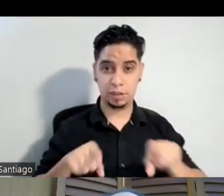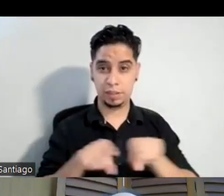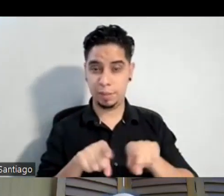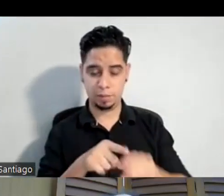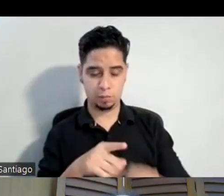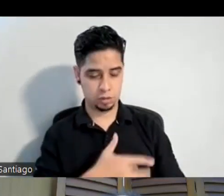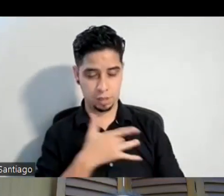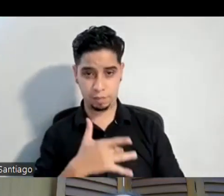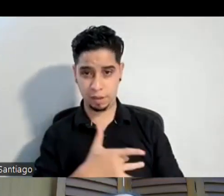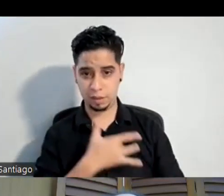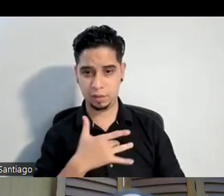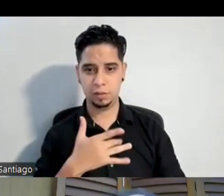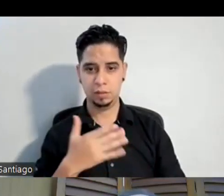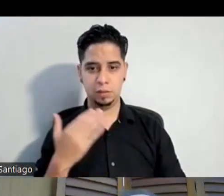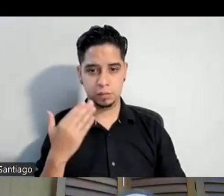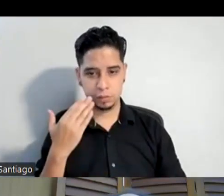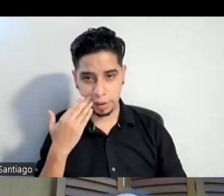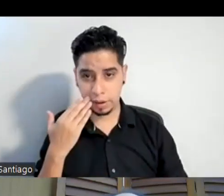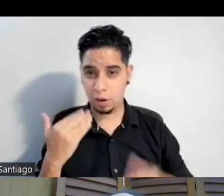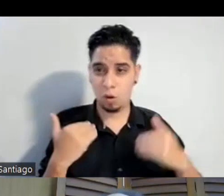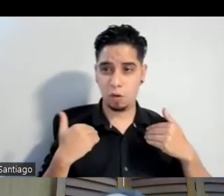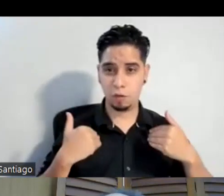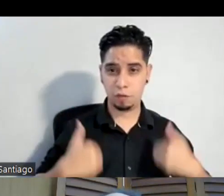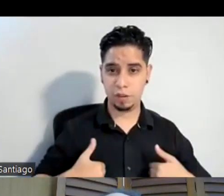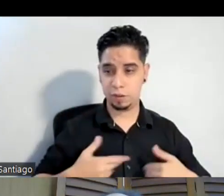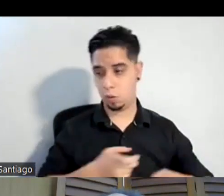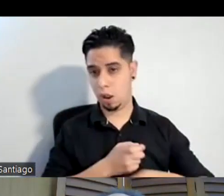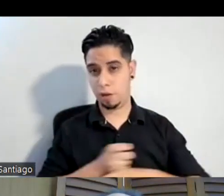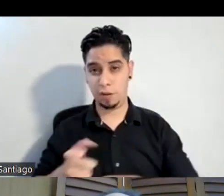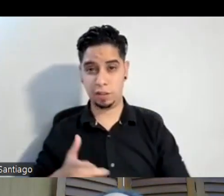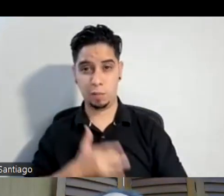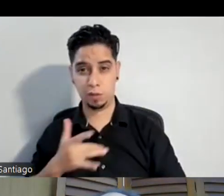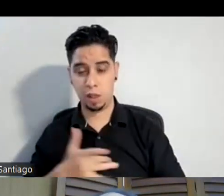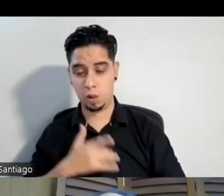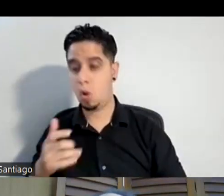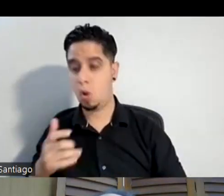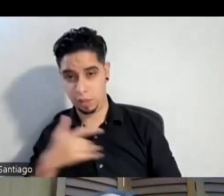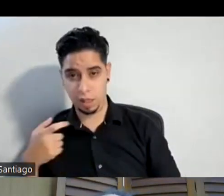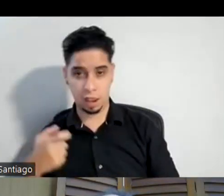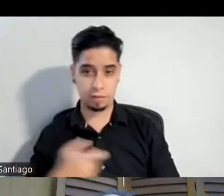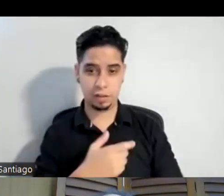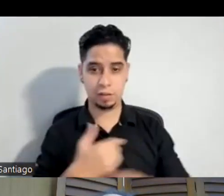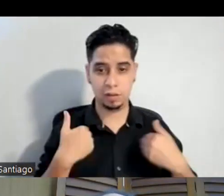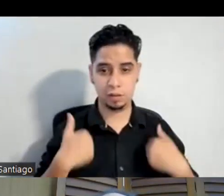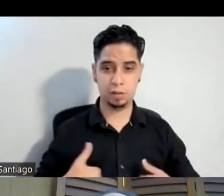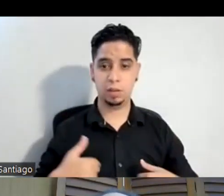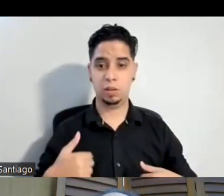ustedes saben que lo físico afecta a lo emocional y lo emocional afecta a lo físico ya saben como terminaba yo hasta rebajé que me convenía pero